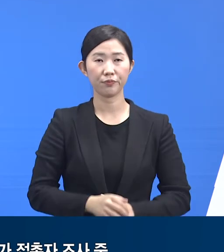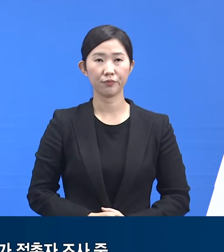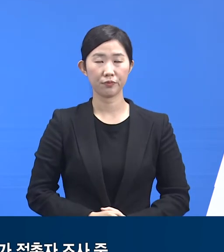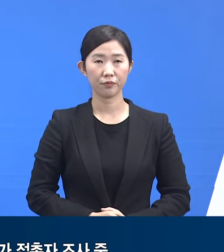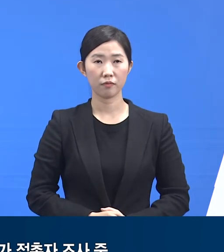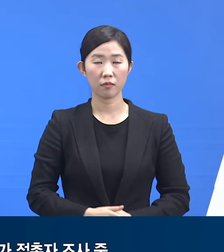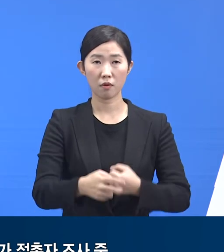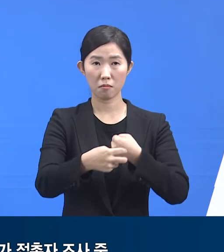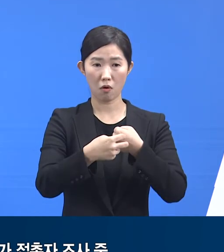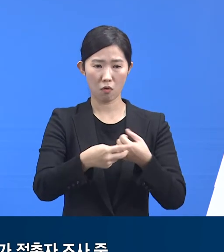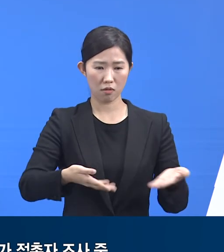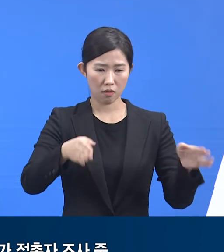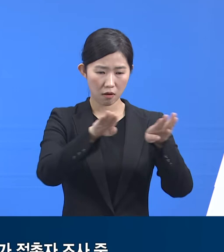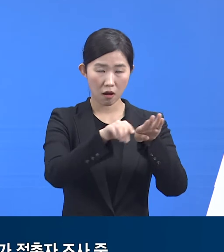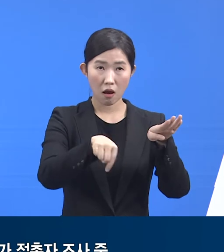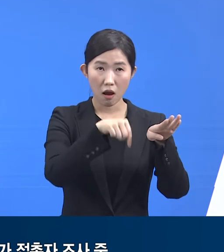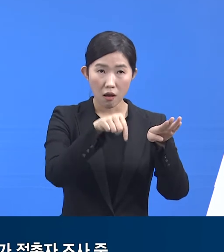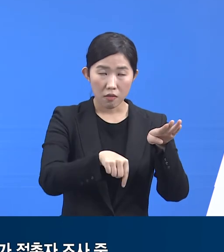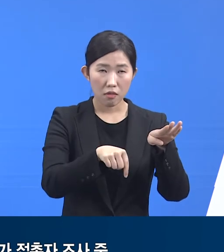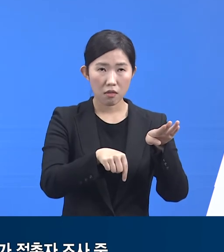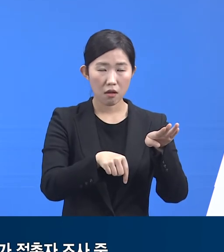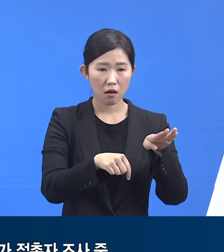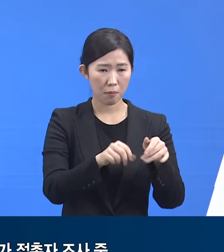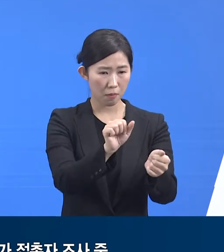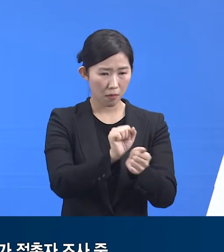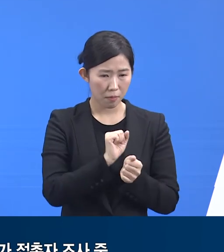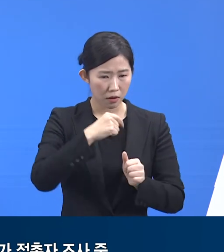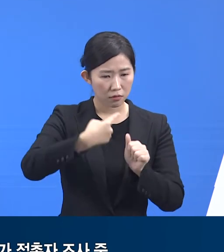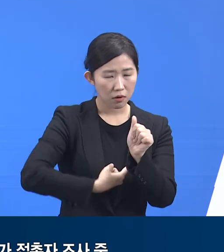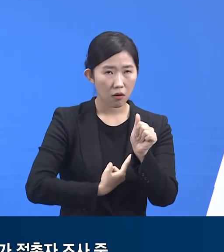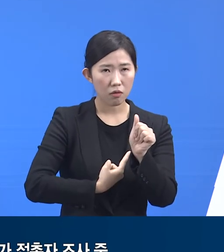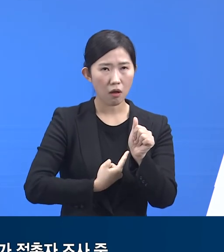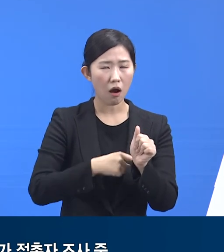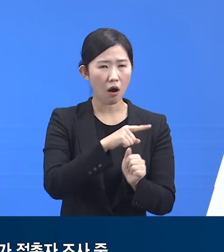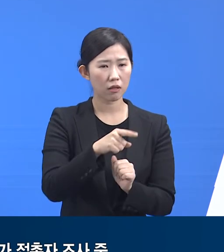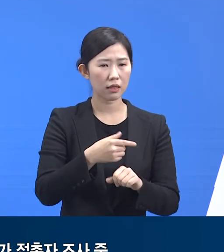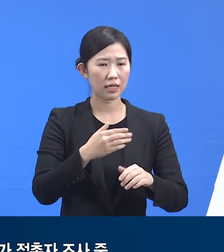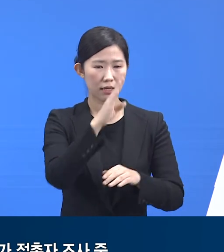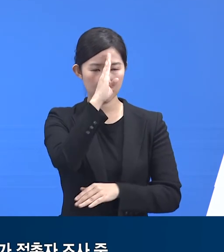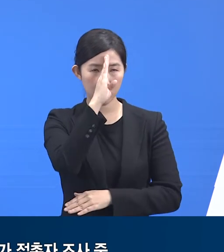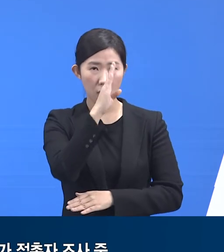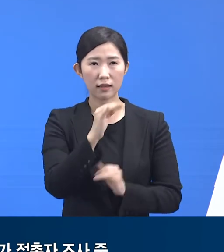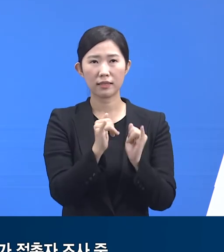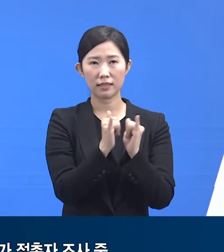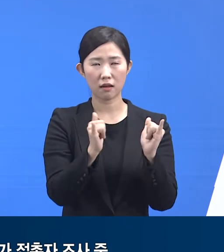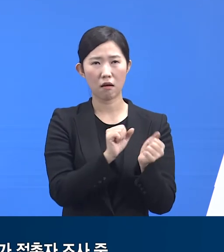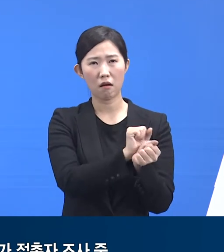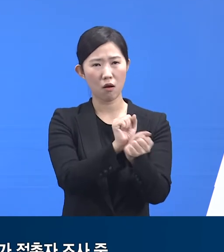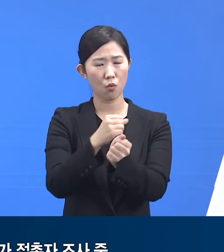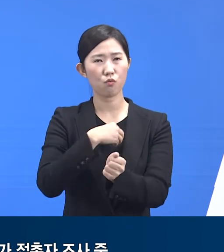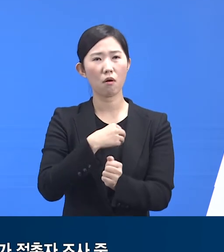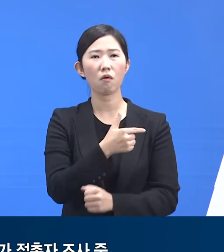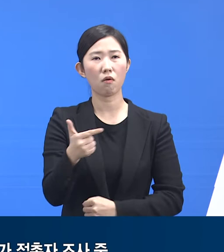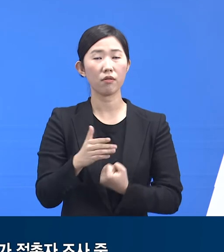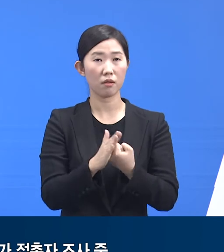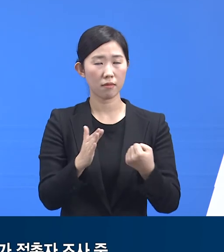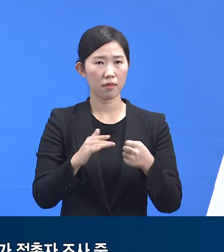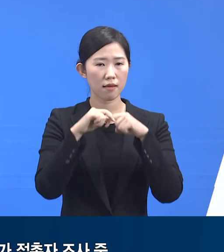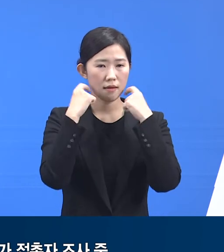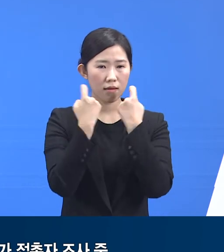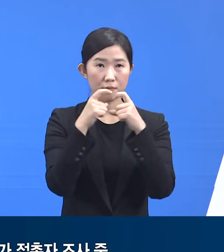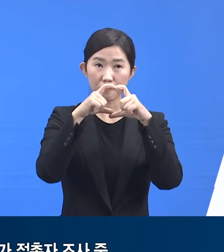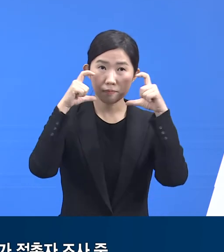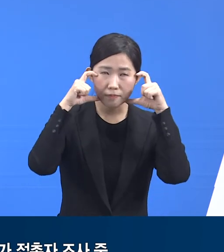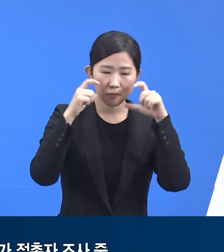병원 내 확진자들에게 직접적인 영향을 끼칠 수 있는 만큼 경각심을 가지고 개인 방역수칙을 철저히 지켜주시기 바랍니다.